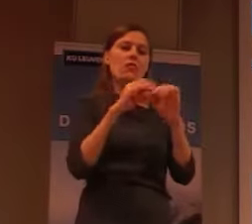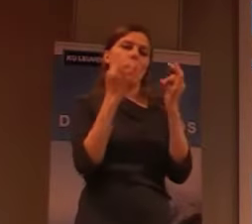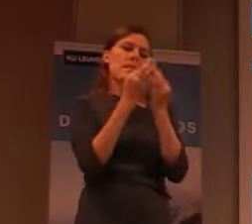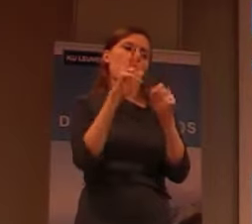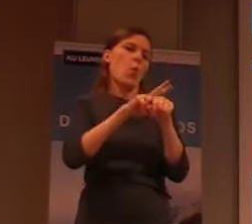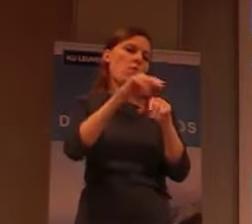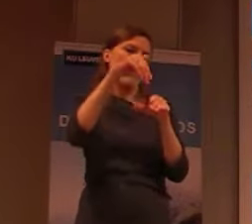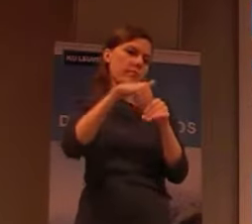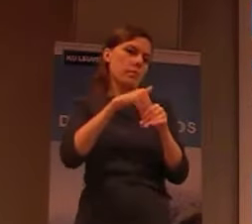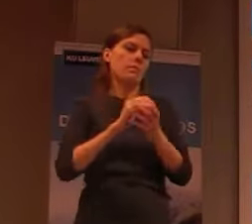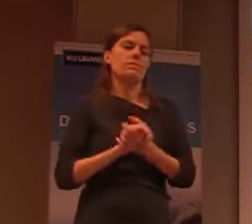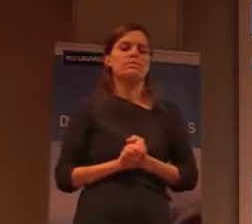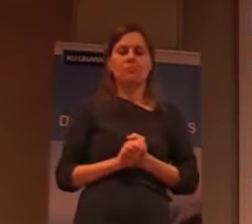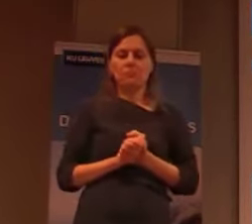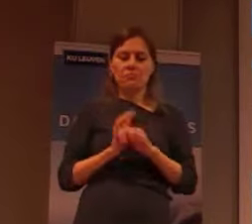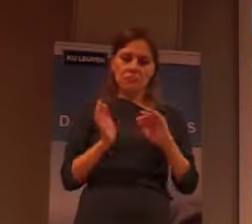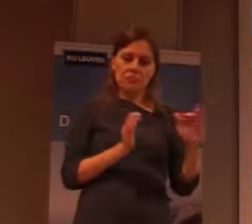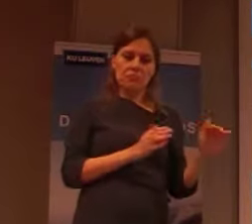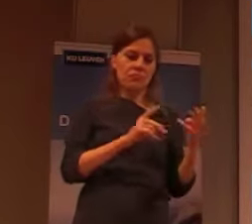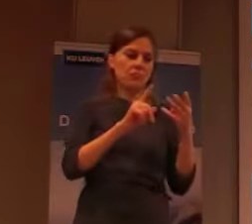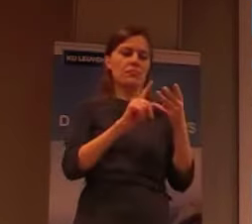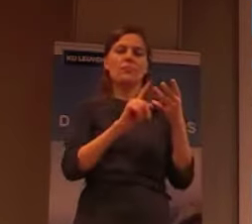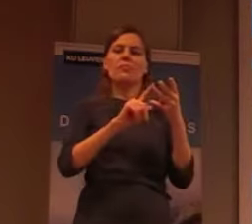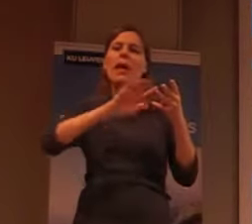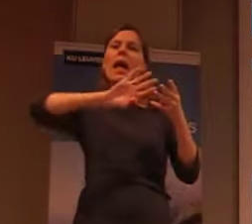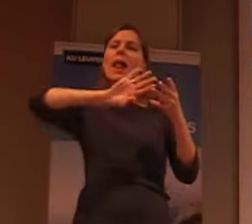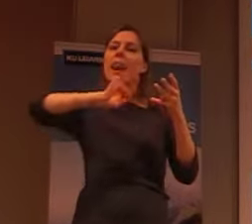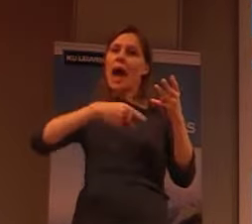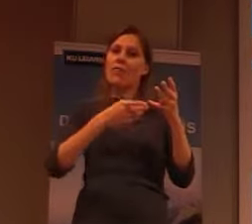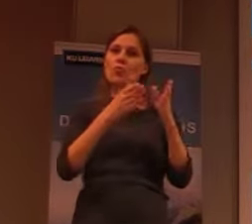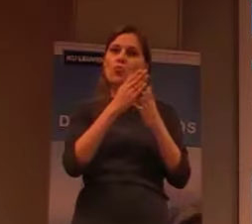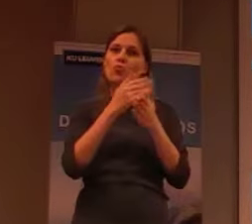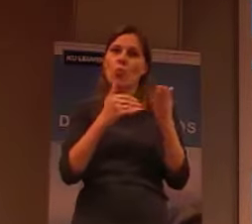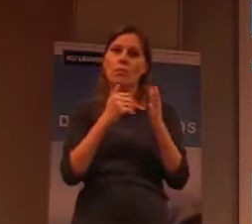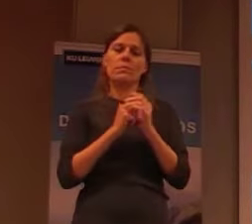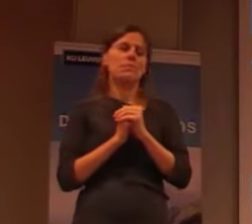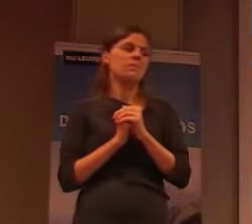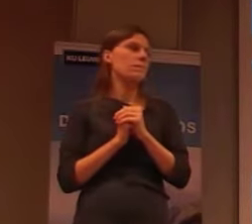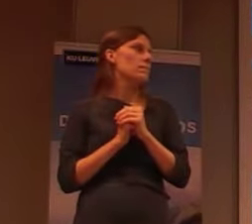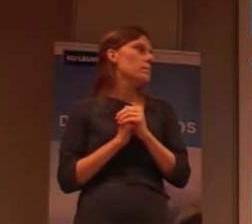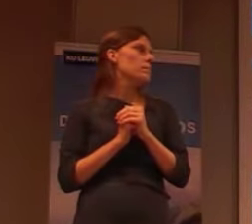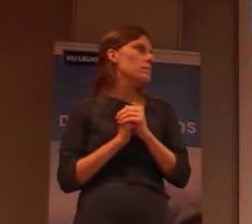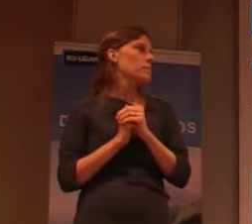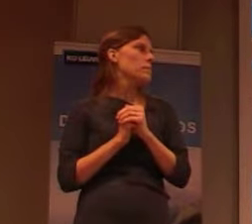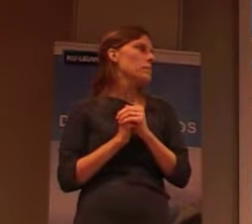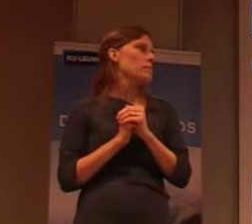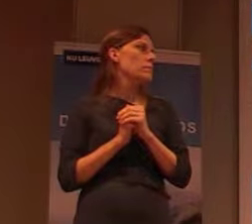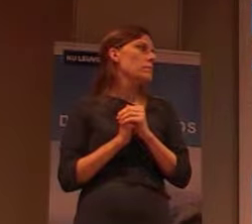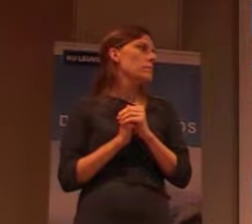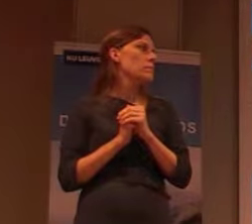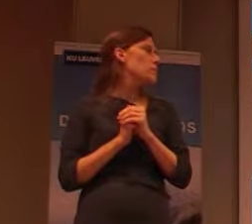Dan het allerlaatste stuk, is eigenlijk iets dat door de Damiano-actie is opgericht. en dat is een